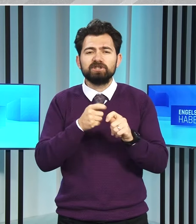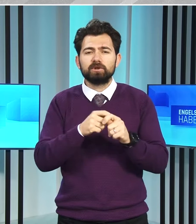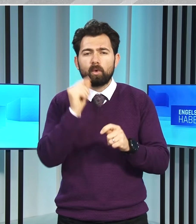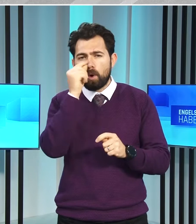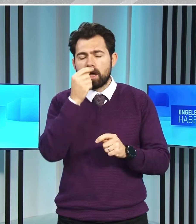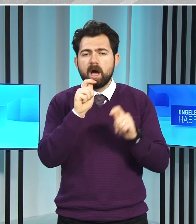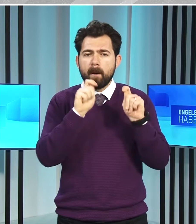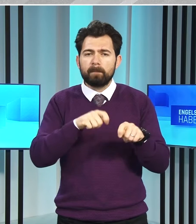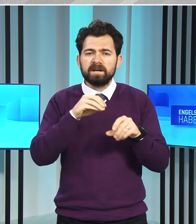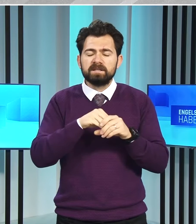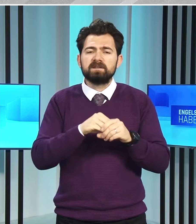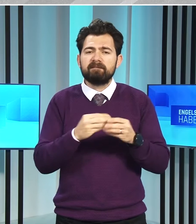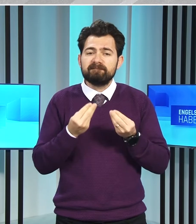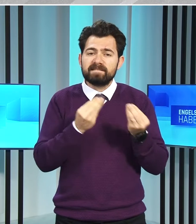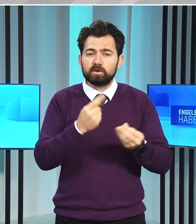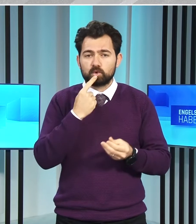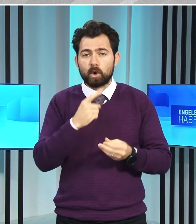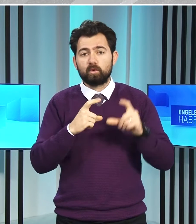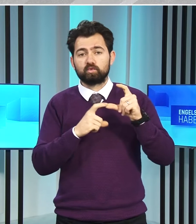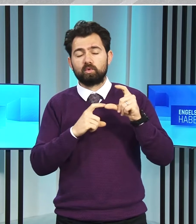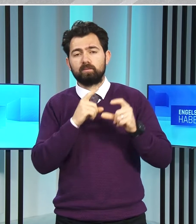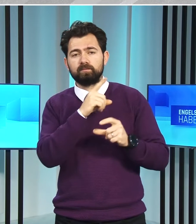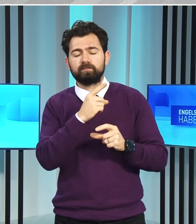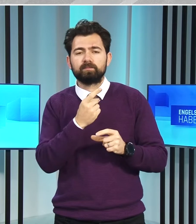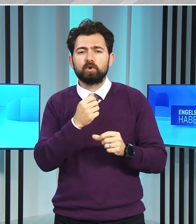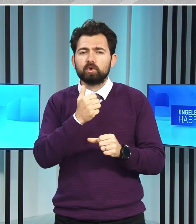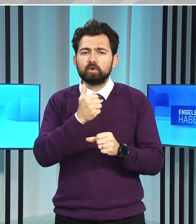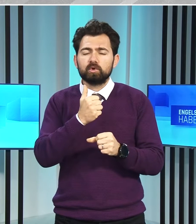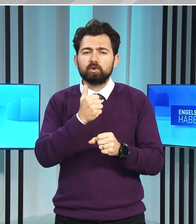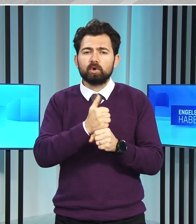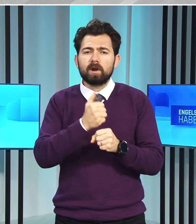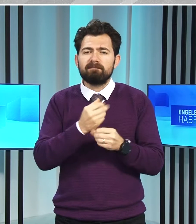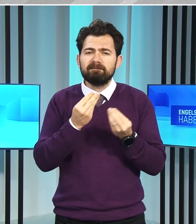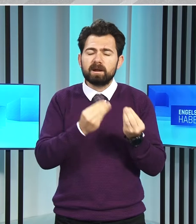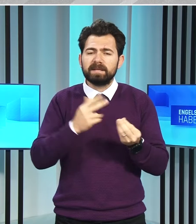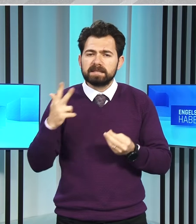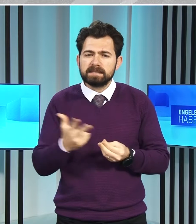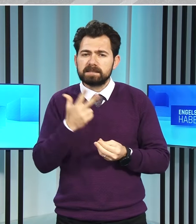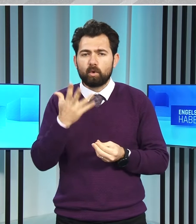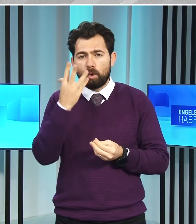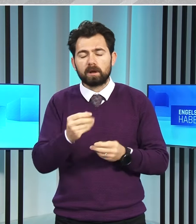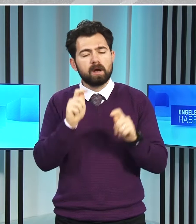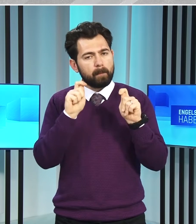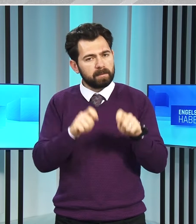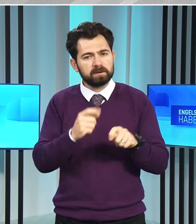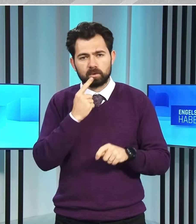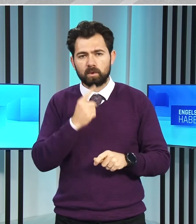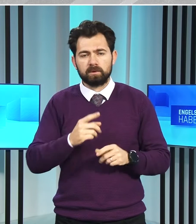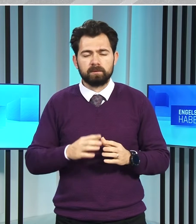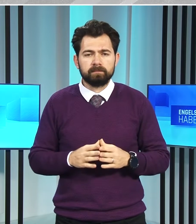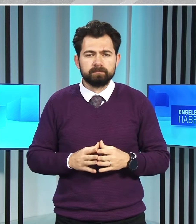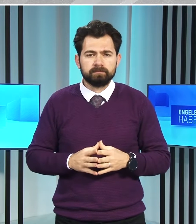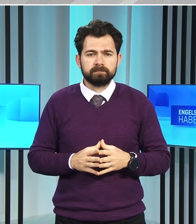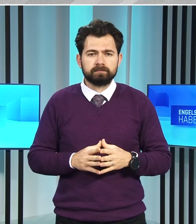kolaylaştırmak için verdiklerini belirten Sucuoğlu, görevlendirmenin hızlı bir şekilde yapılacağını kaydetti.